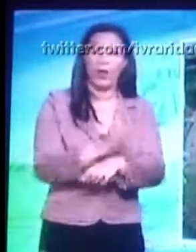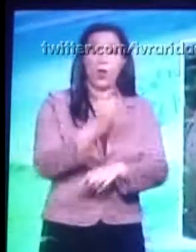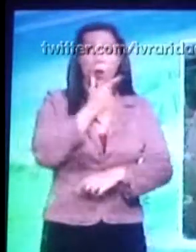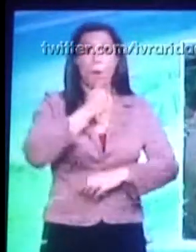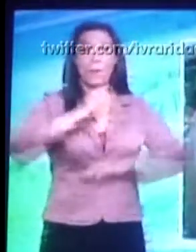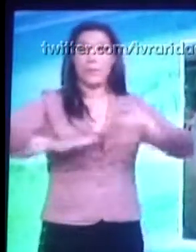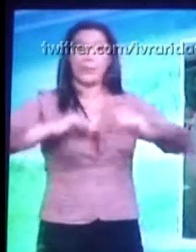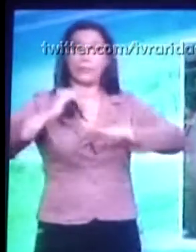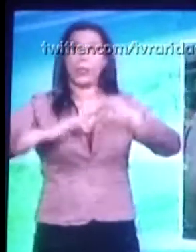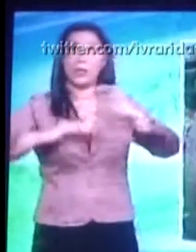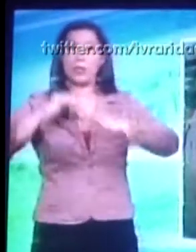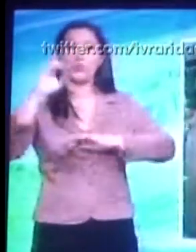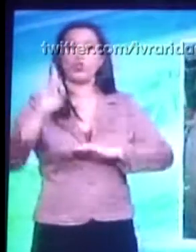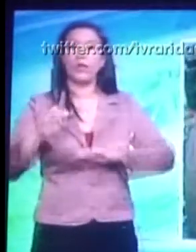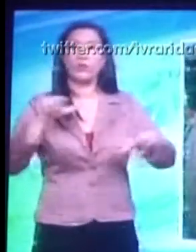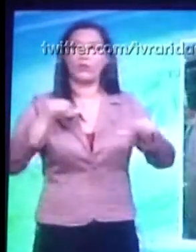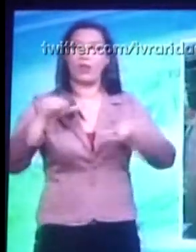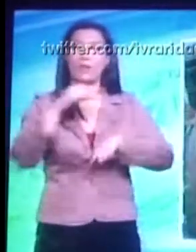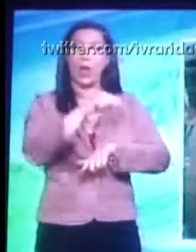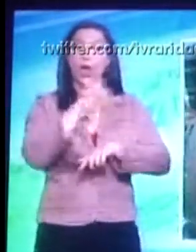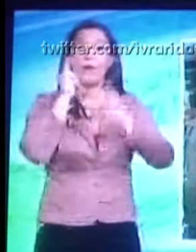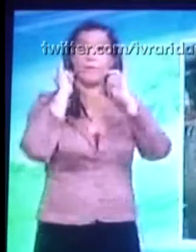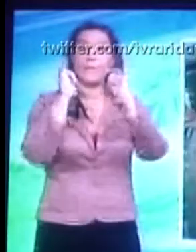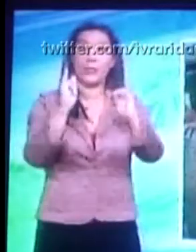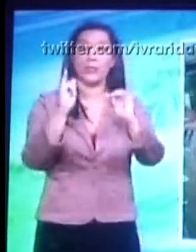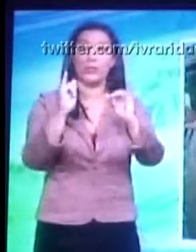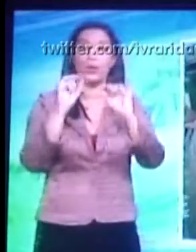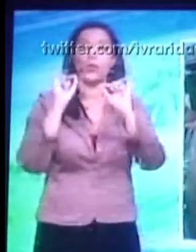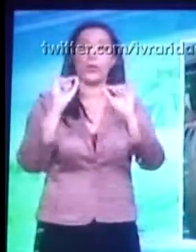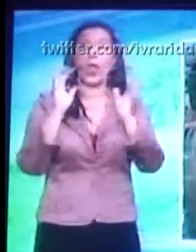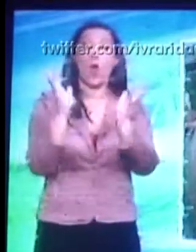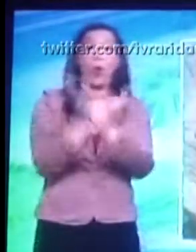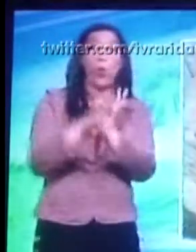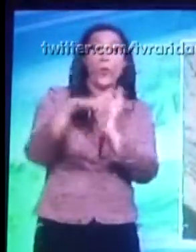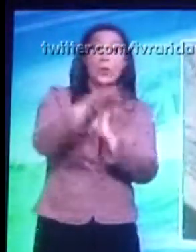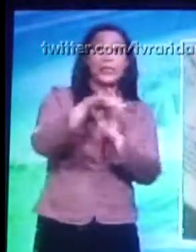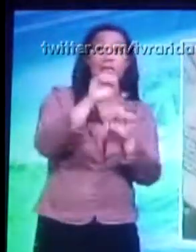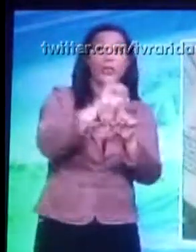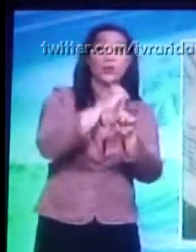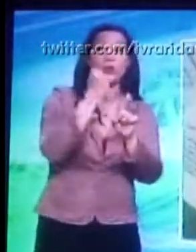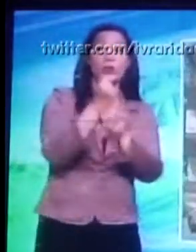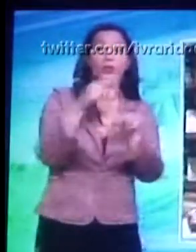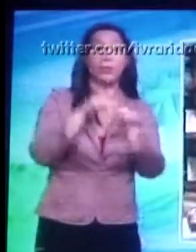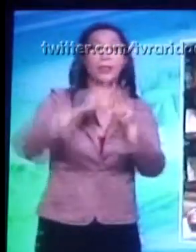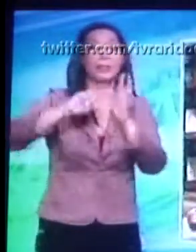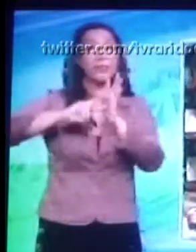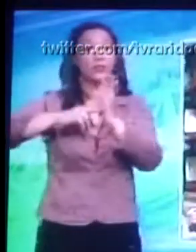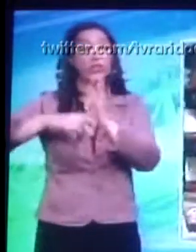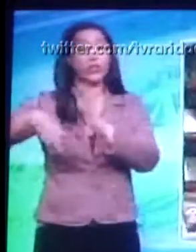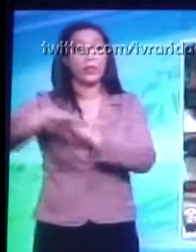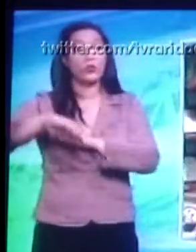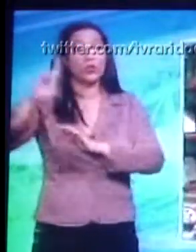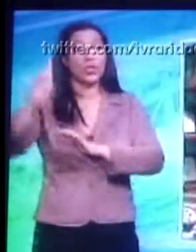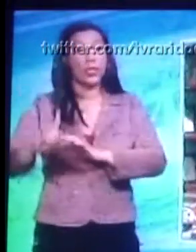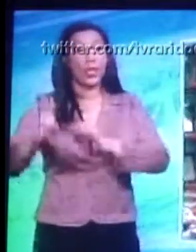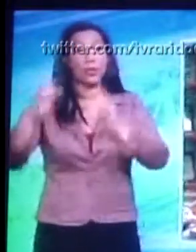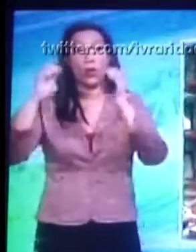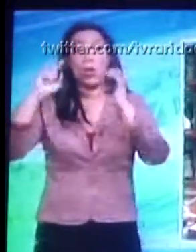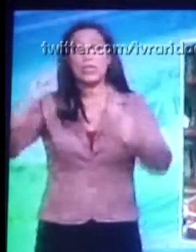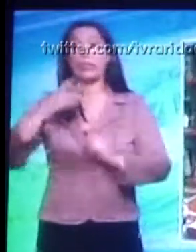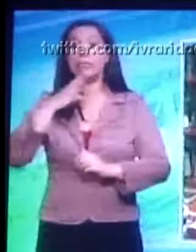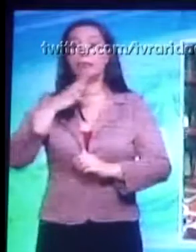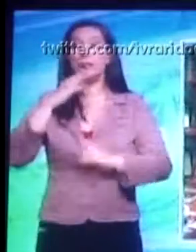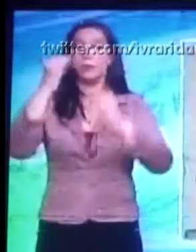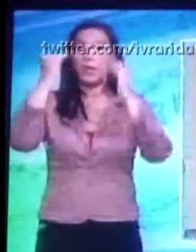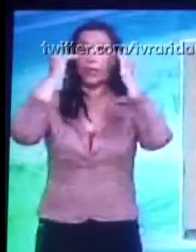especialista em direito do trabalho chama a atenção para o papel da comunidade e dos sindicatos para que os direitos sejam cobrados